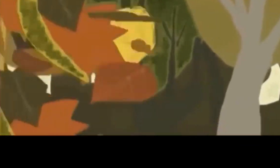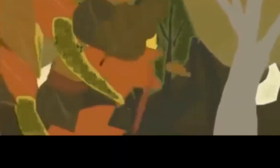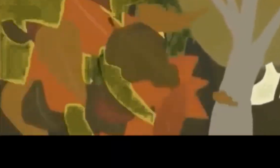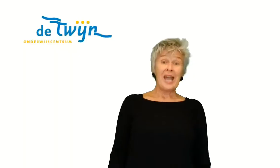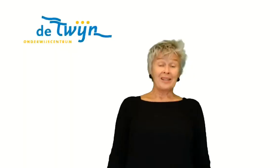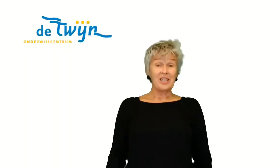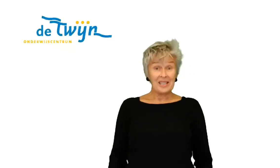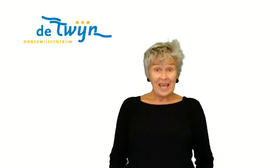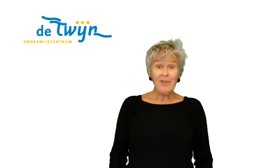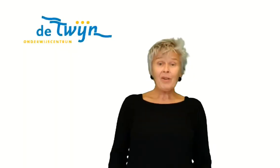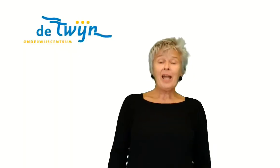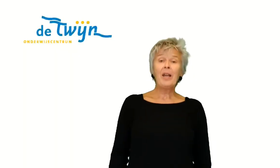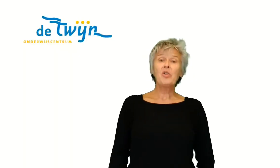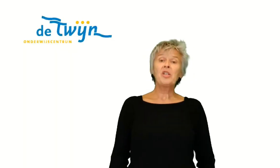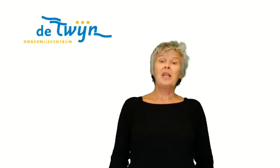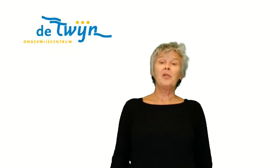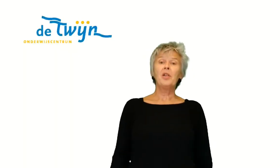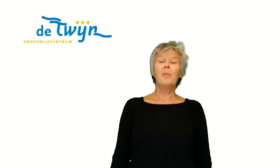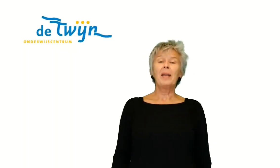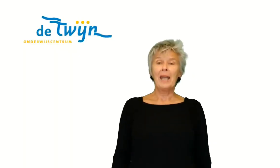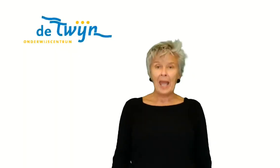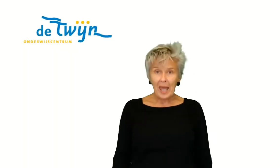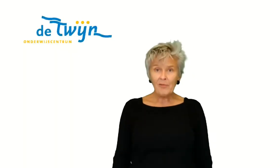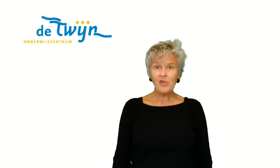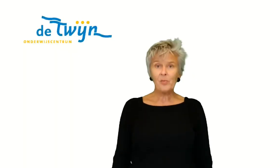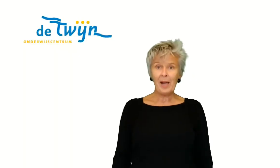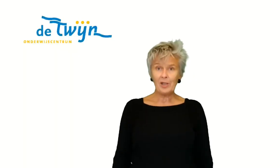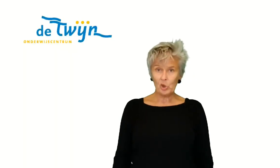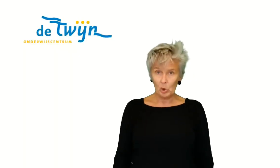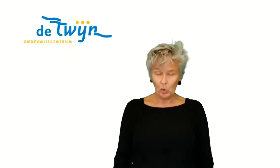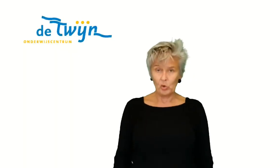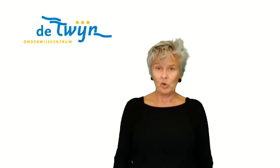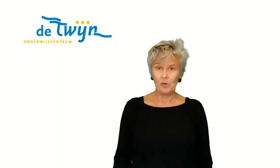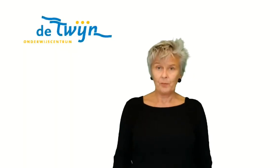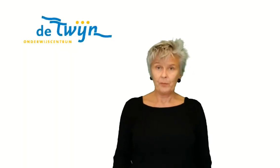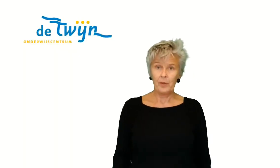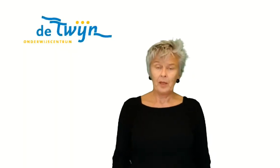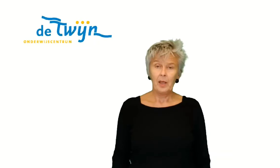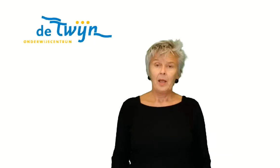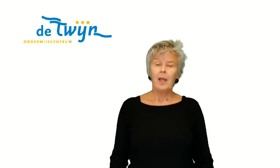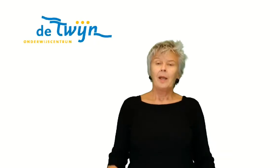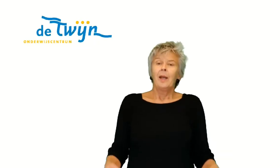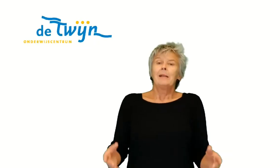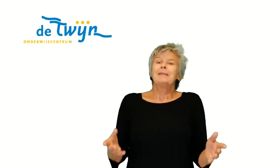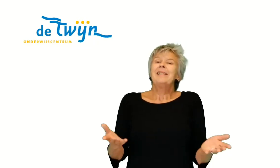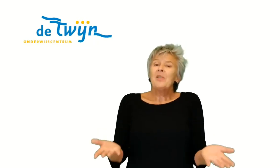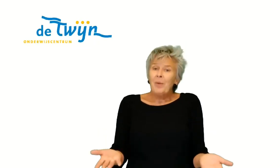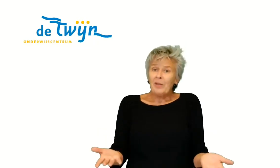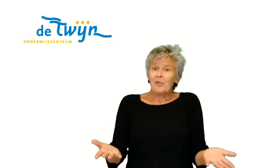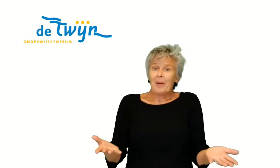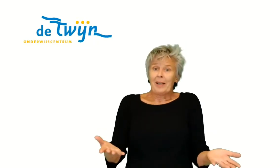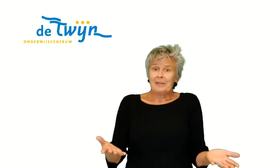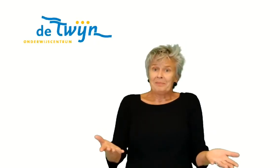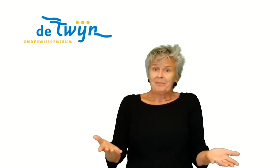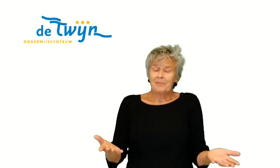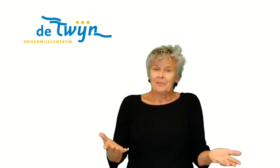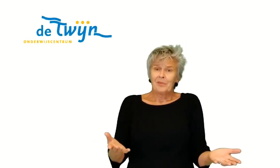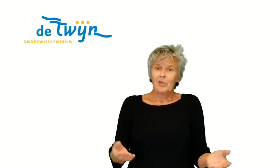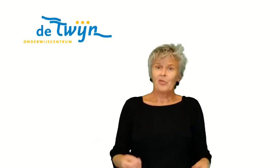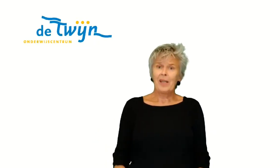Ze zaten stevig aan een steeltje, maar de herfst maakt ze los. Het is beeldspraak. Dus we